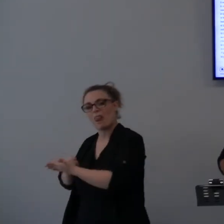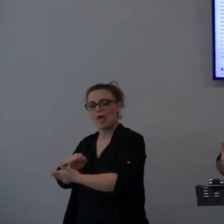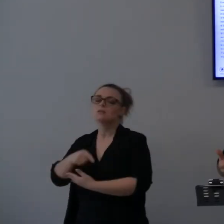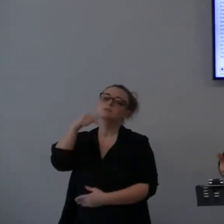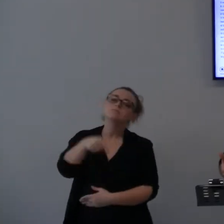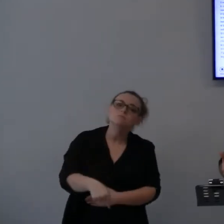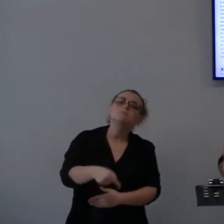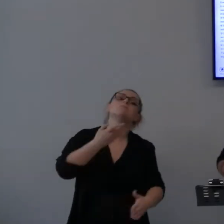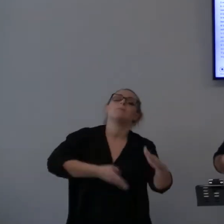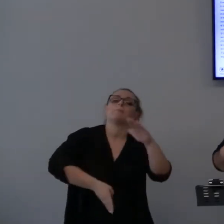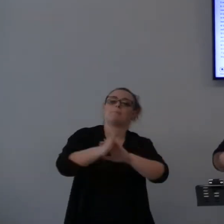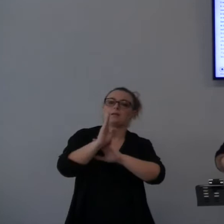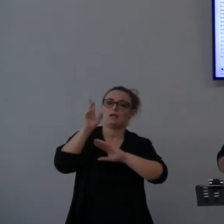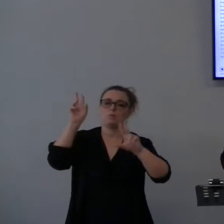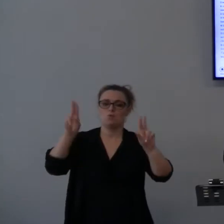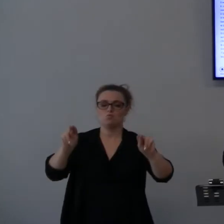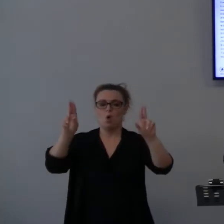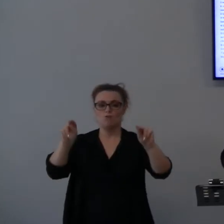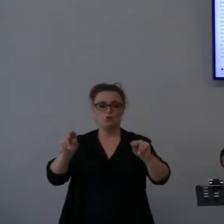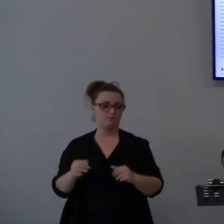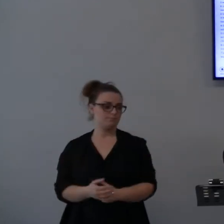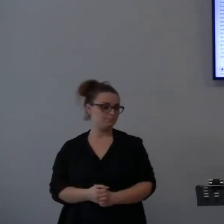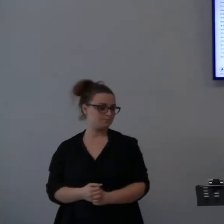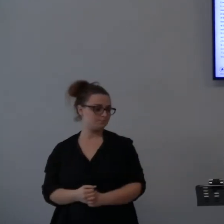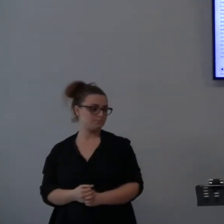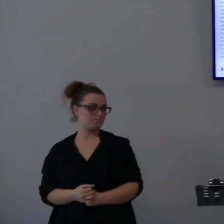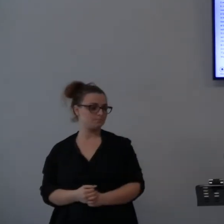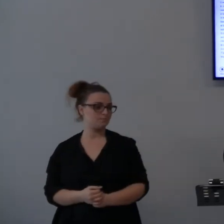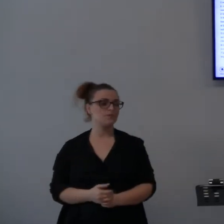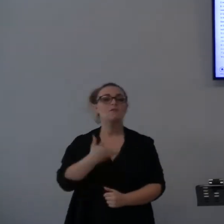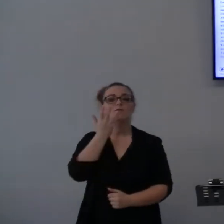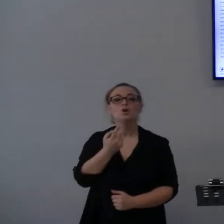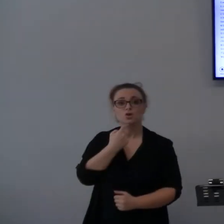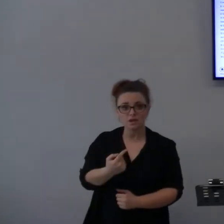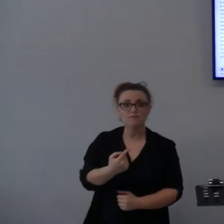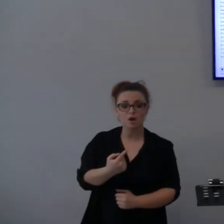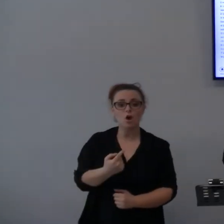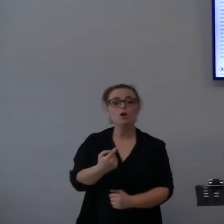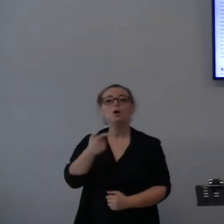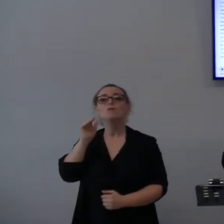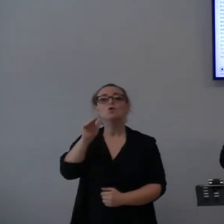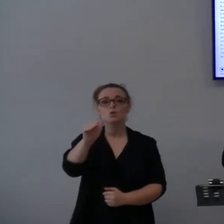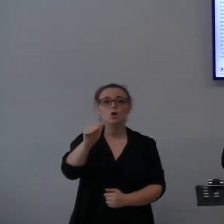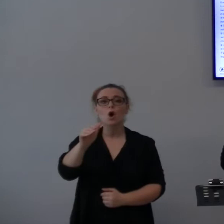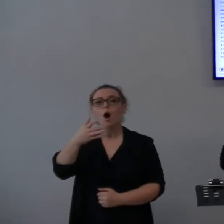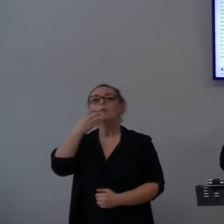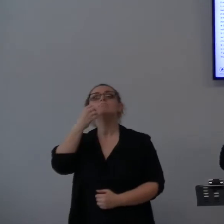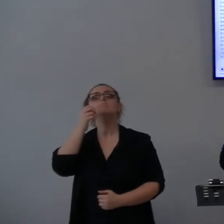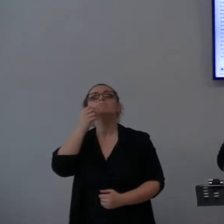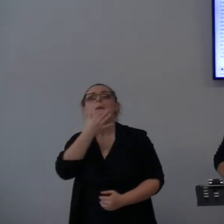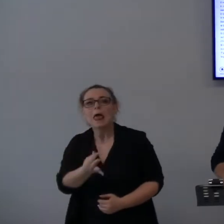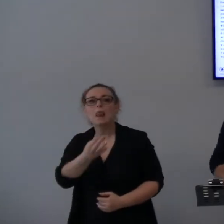cose che accadranno. E io ve le dico ancora prima che accadano. Ma sono cose belle. Sono cose buone.